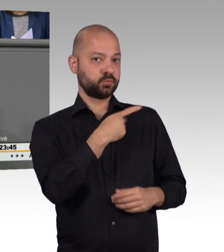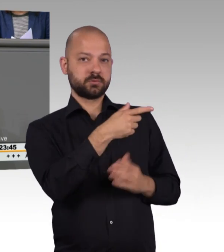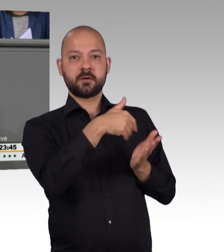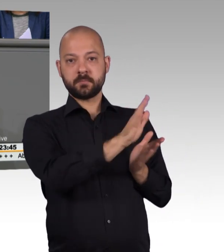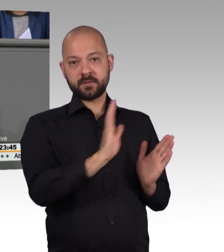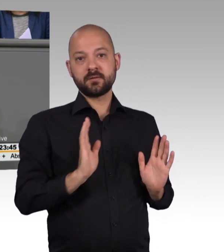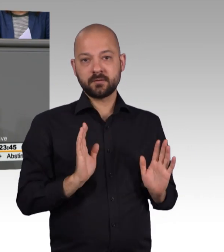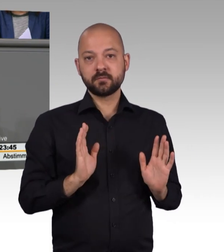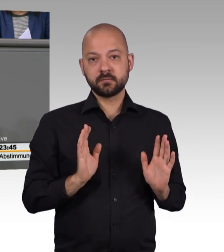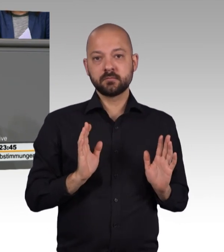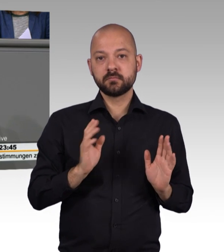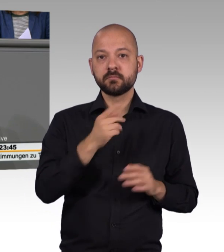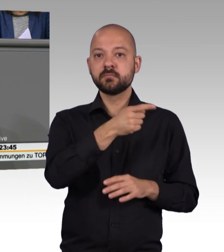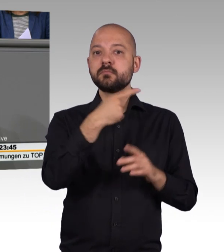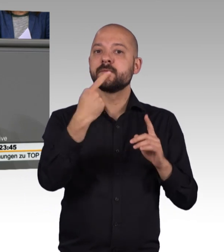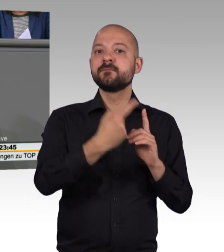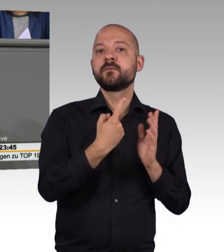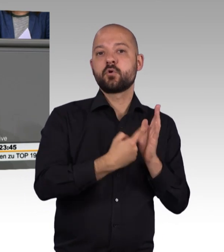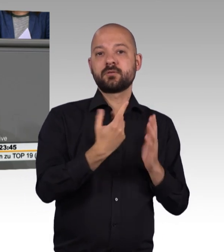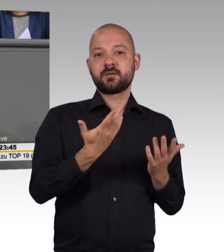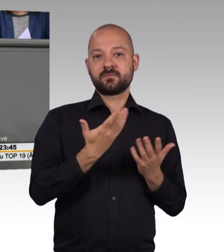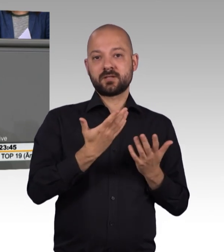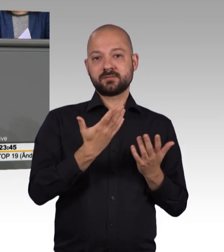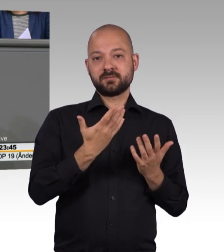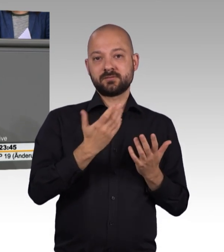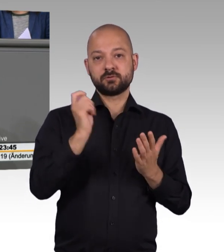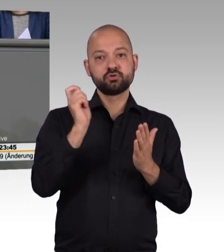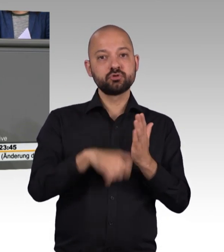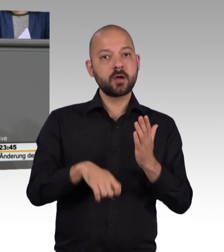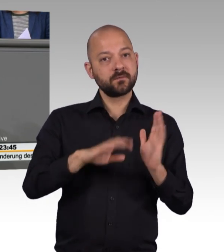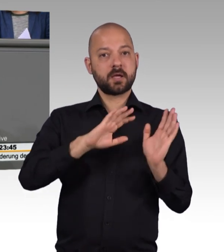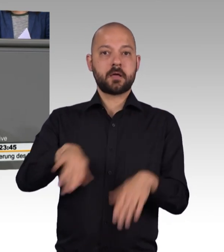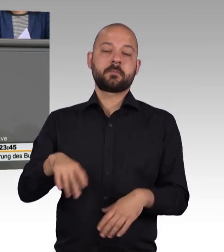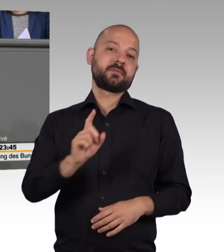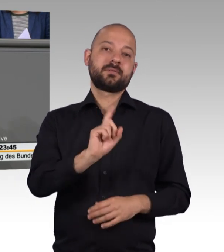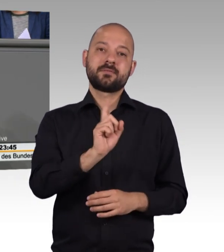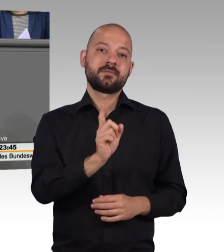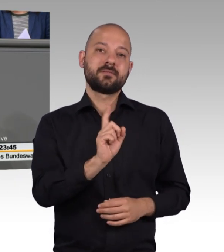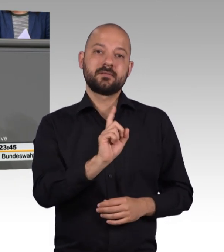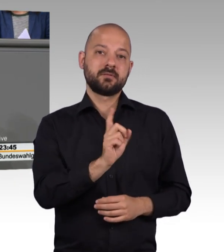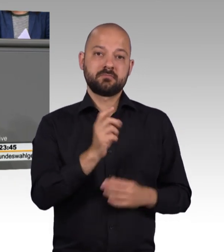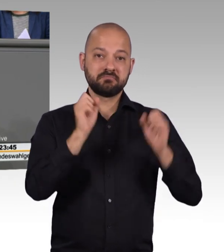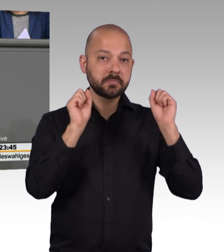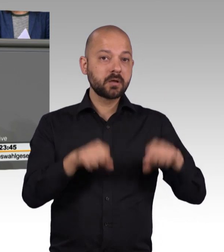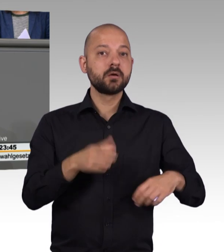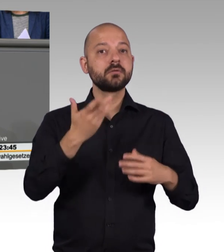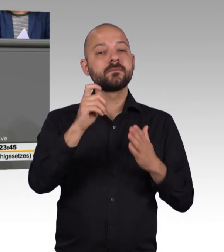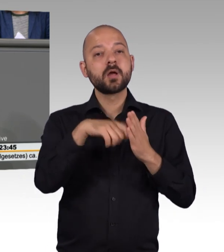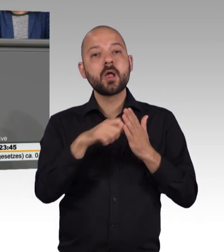Verzicht auf die vorgesehene Strafbarkeit würde jedenfalls den Verdacht der Wahlmanipulation in erheblichem